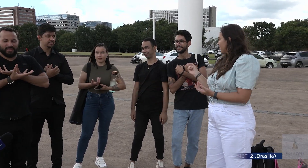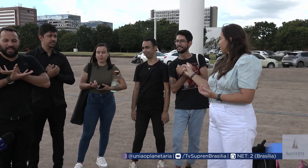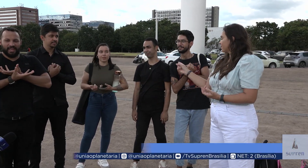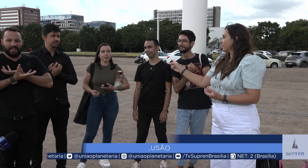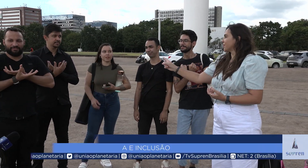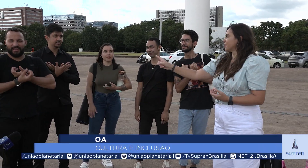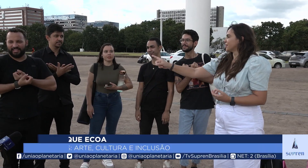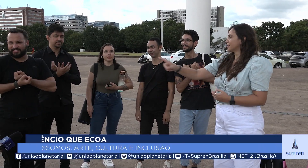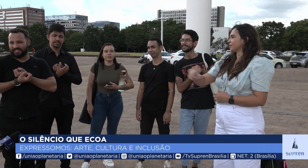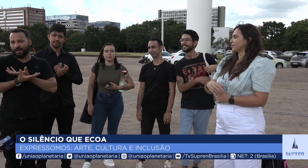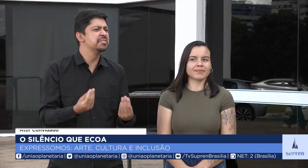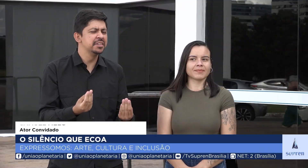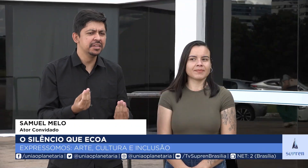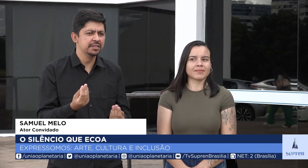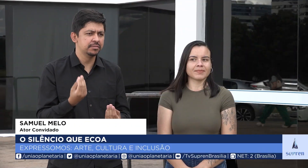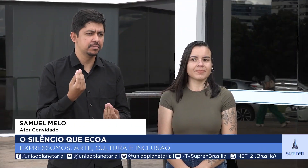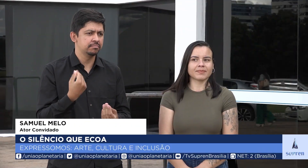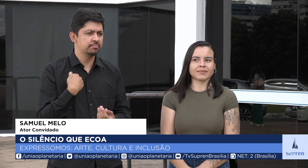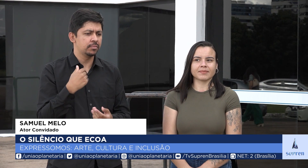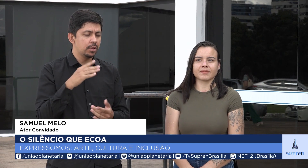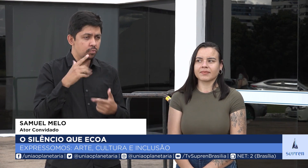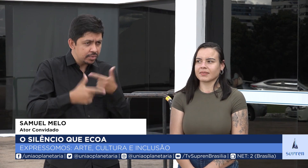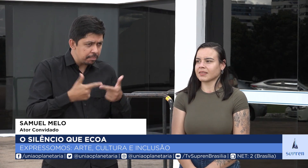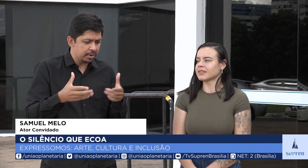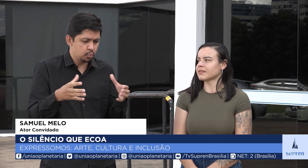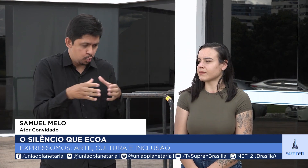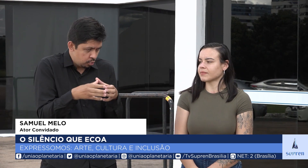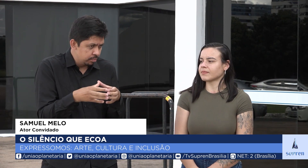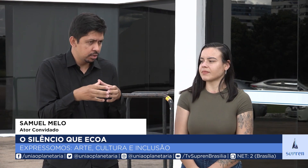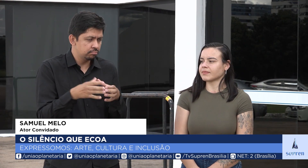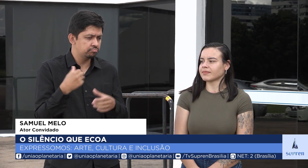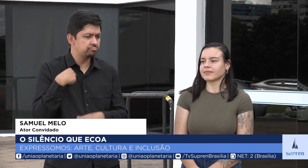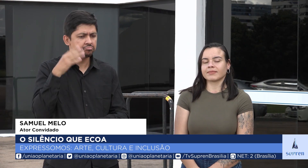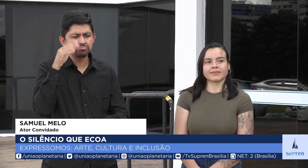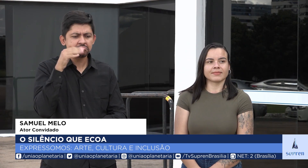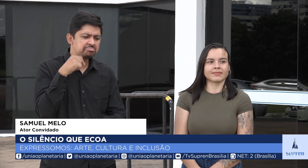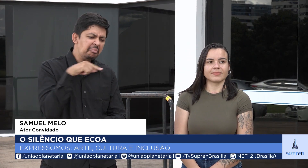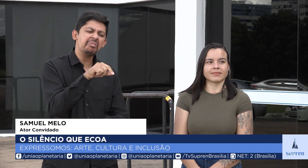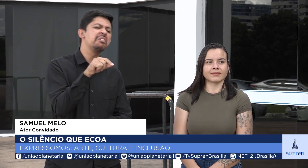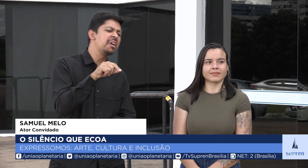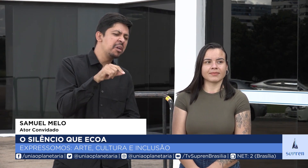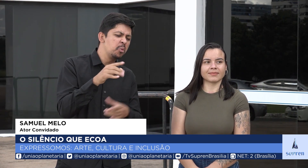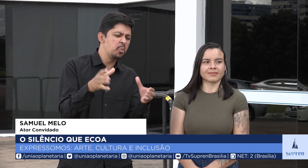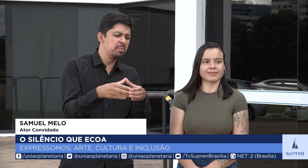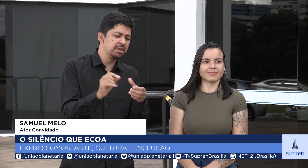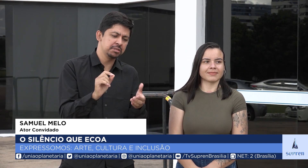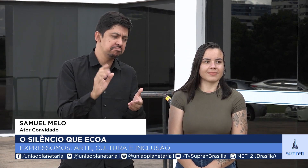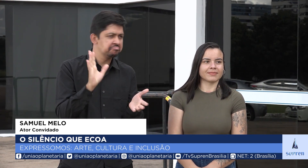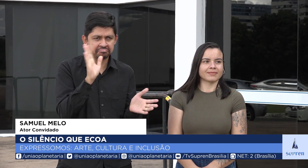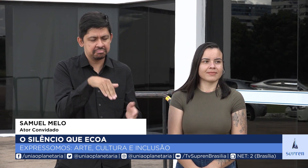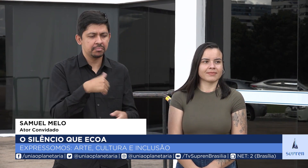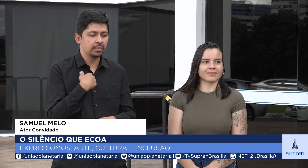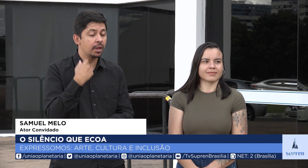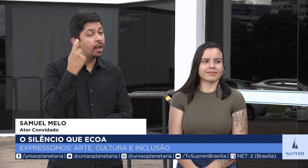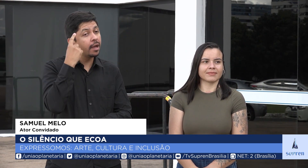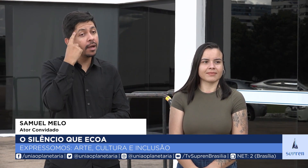suas perspectivas. Então quando eu vim participar do Expressomos, eu tive uma curiosidade em conhecer o grupo.